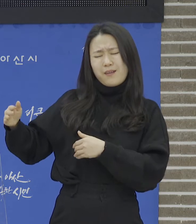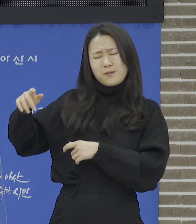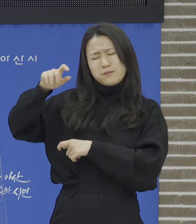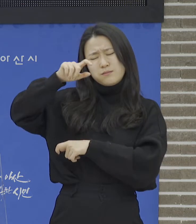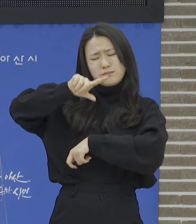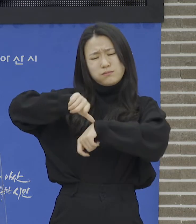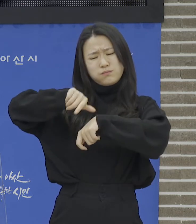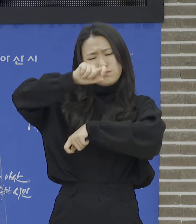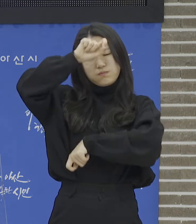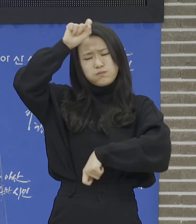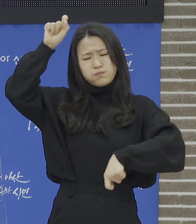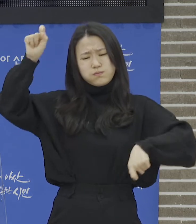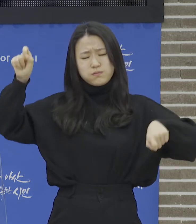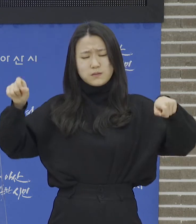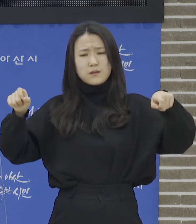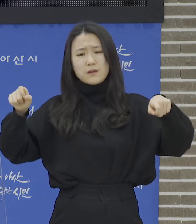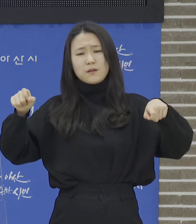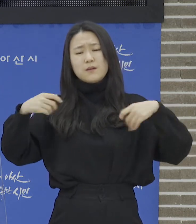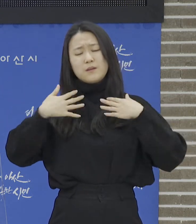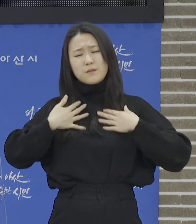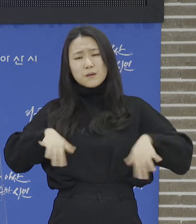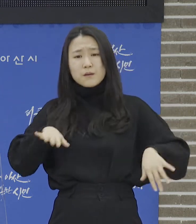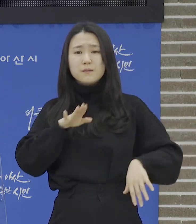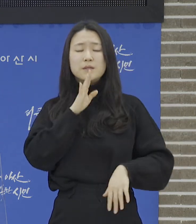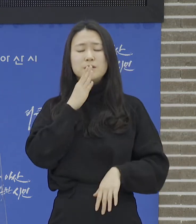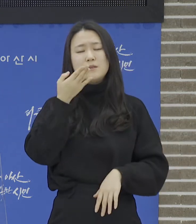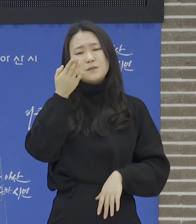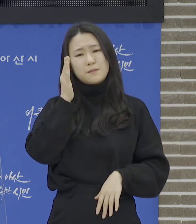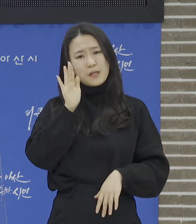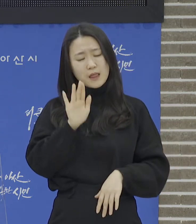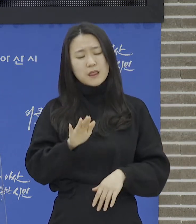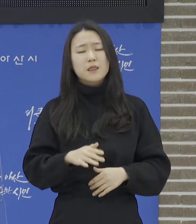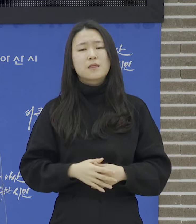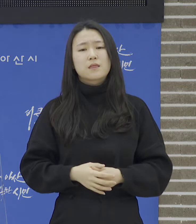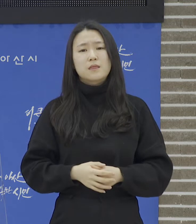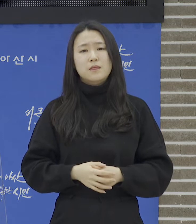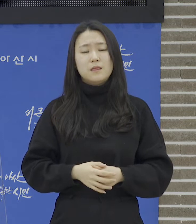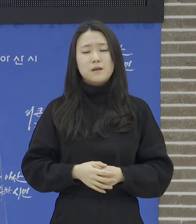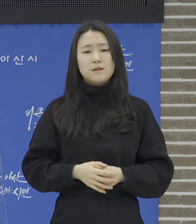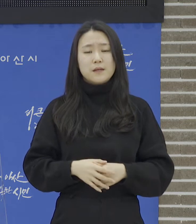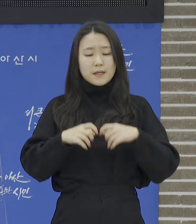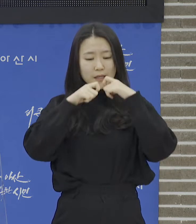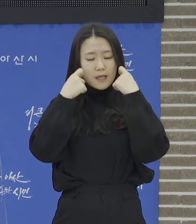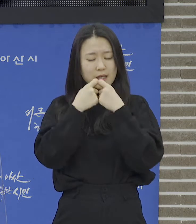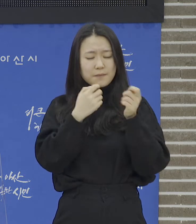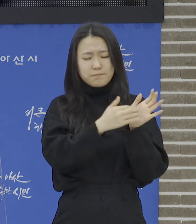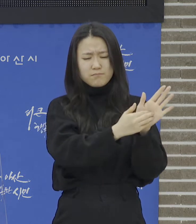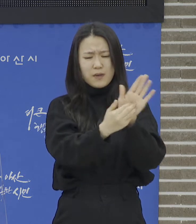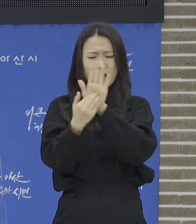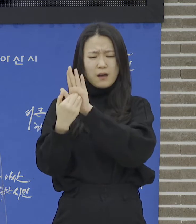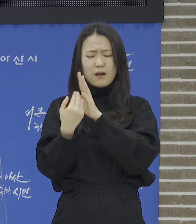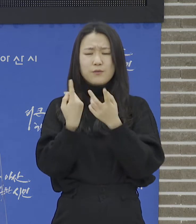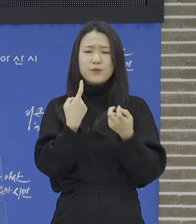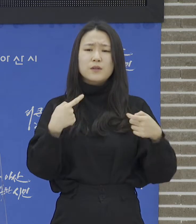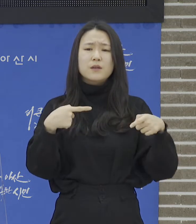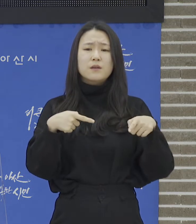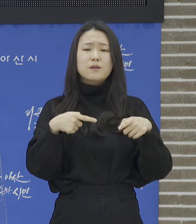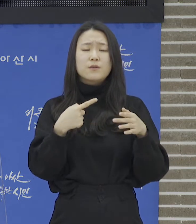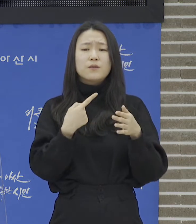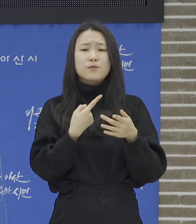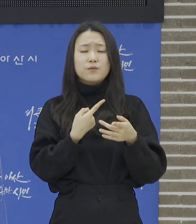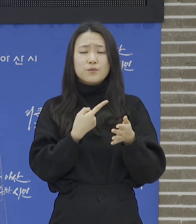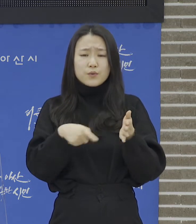6인 이상 모임 금지, 개인 시설별 방역수칙을 꼭 준수해 주셔서 코로나19 확산